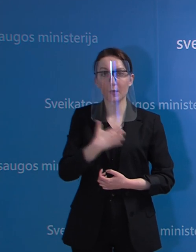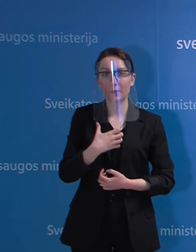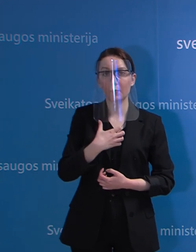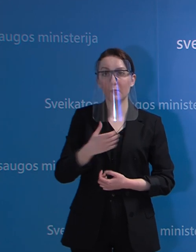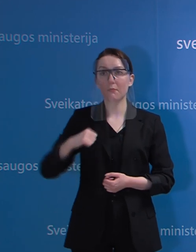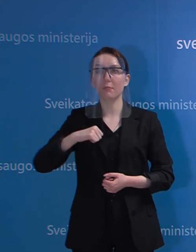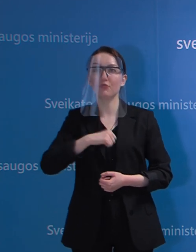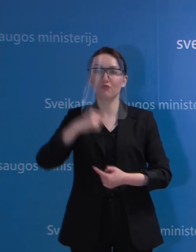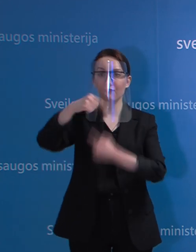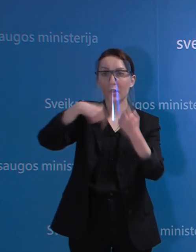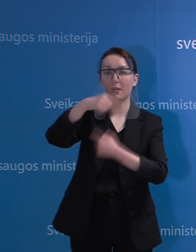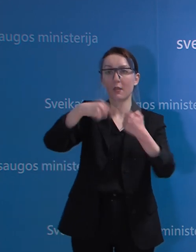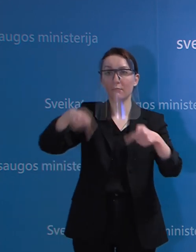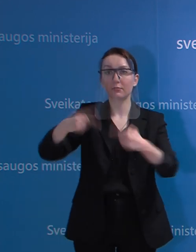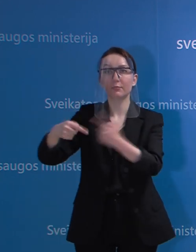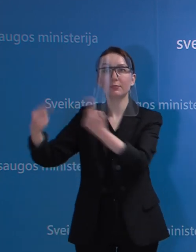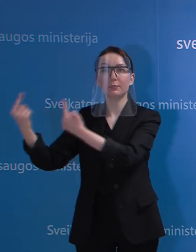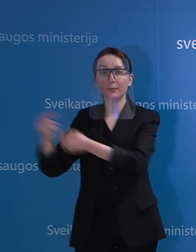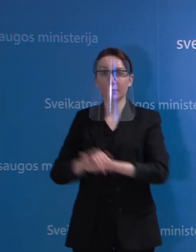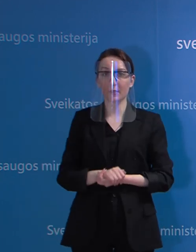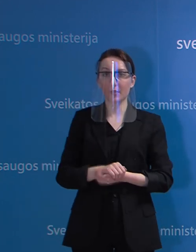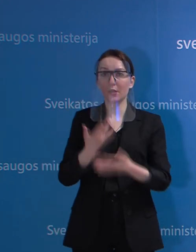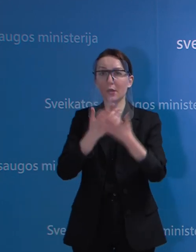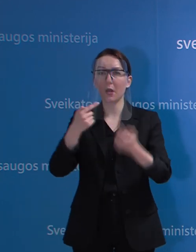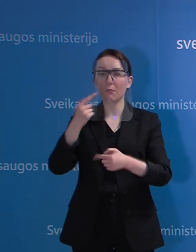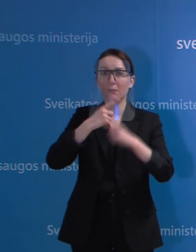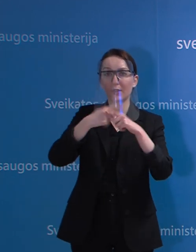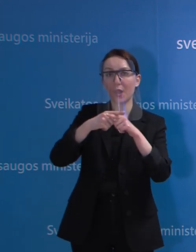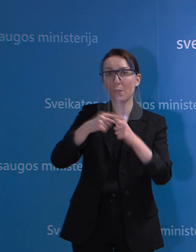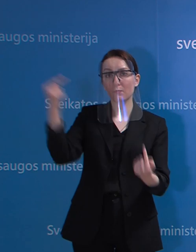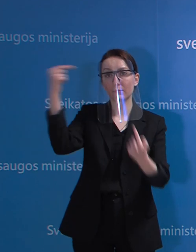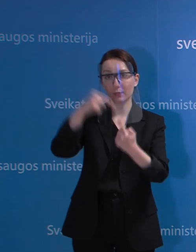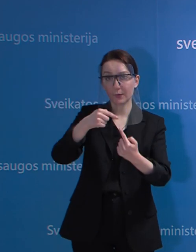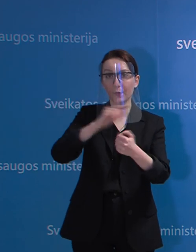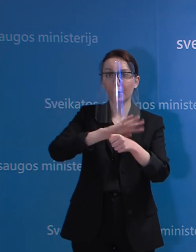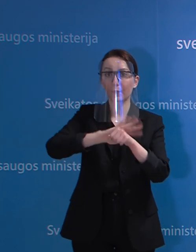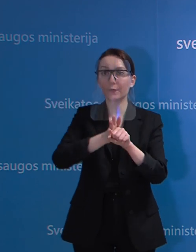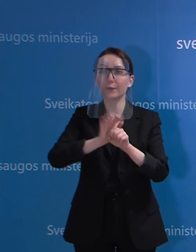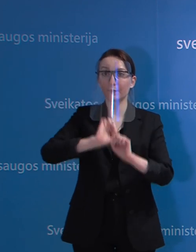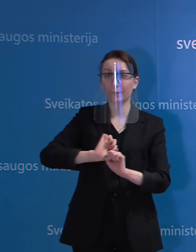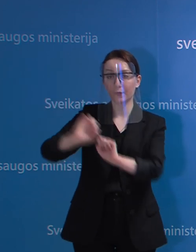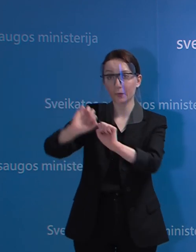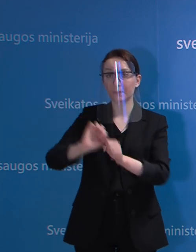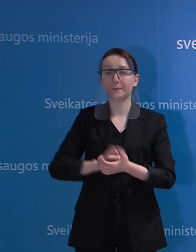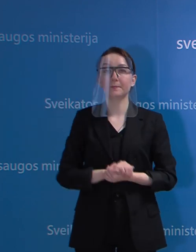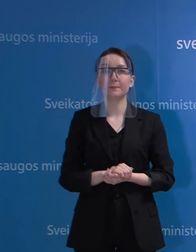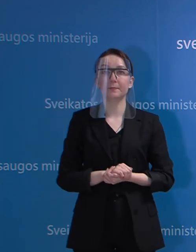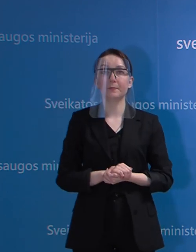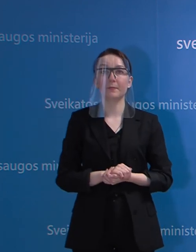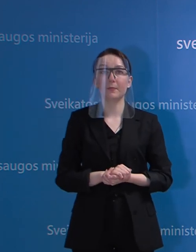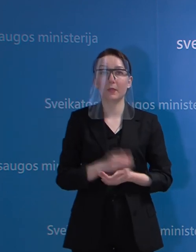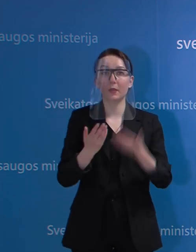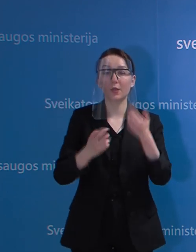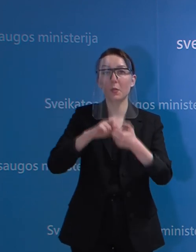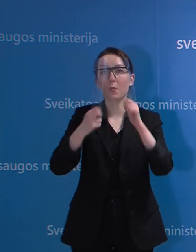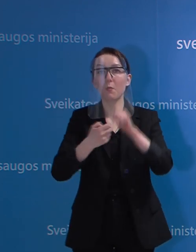kad mūsų pačių verslai gamintų ir tiek tai rinka priemonės, kurios yra skirtos COVID sukeltų pasieknių šalinimą